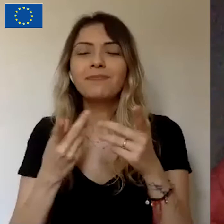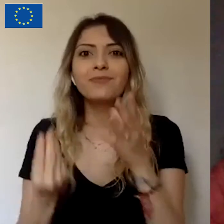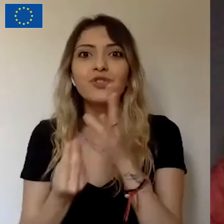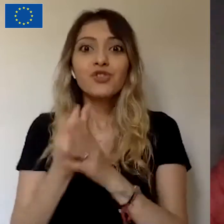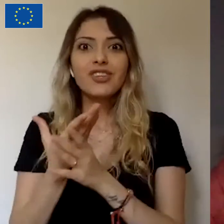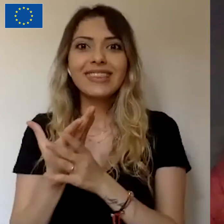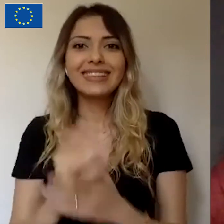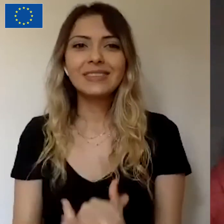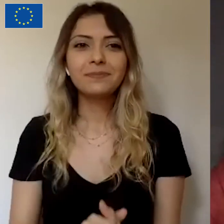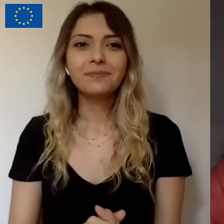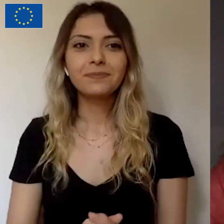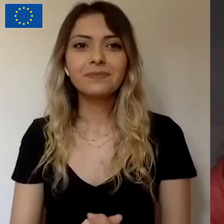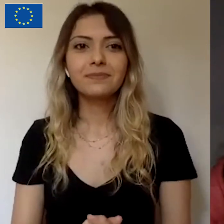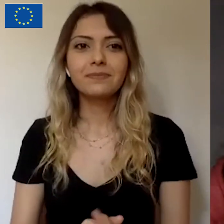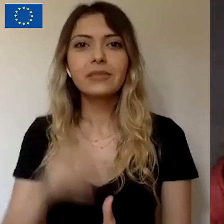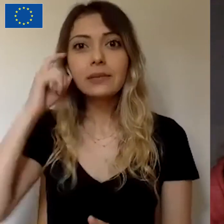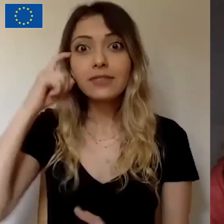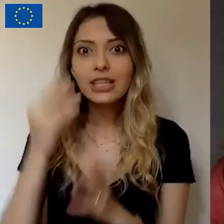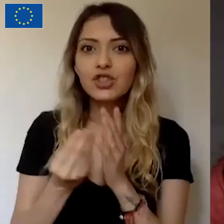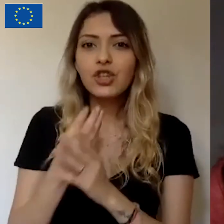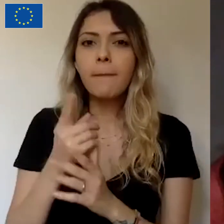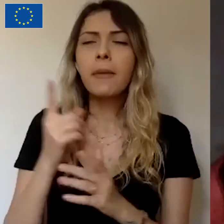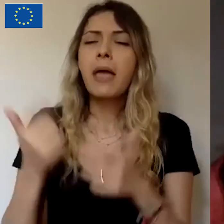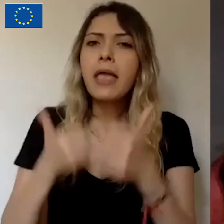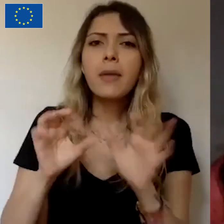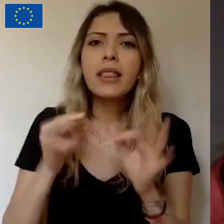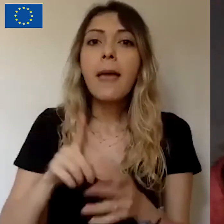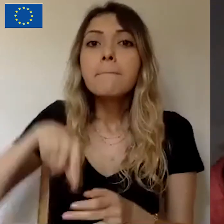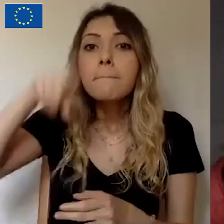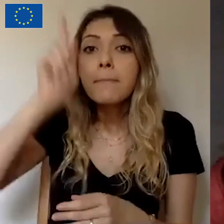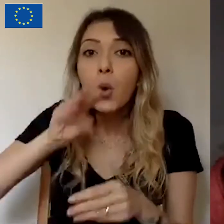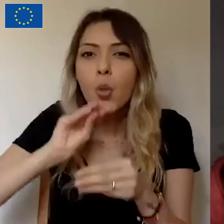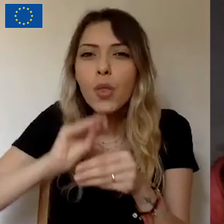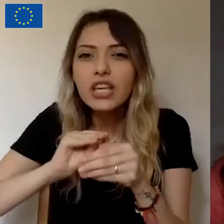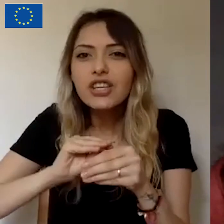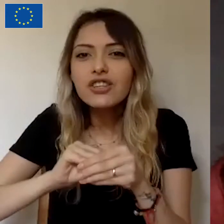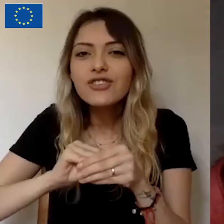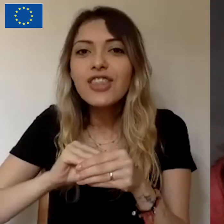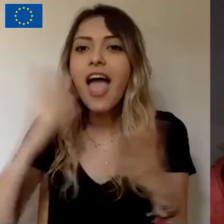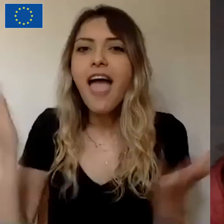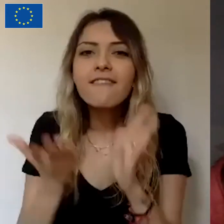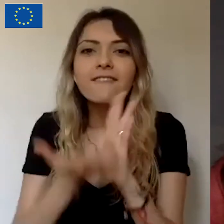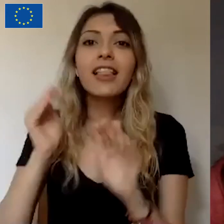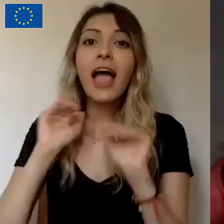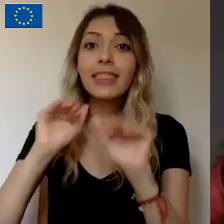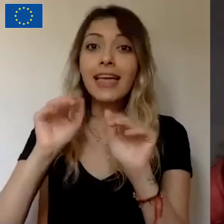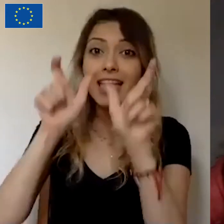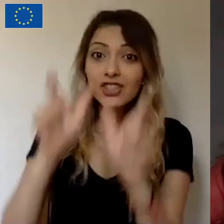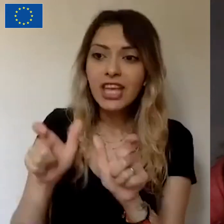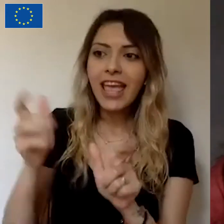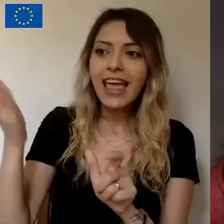bir gün içerisinde en fazla destekçi getirecek üç kişi özel ödüller vermeyi planladılar